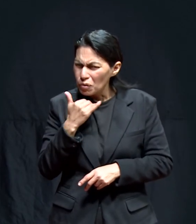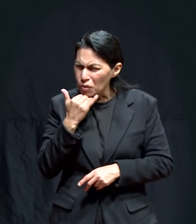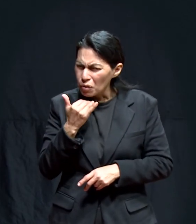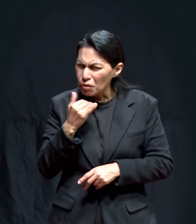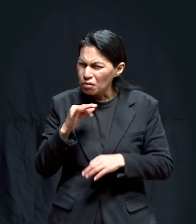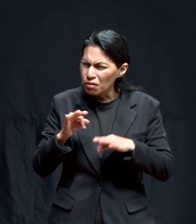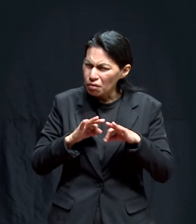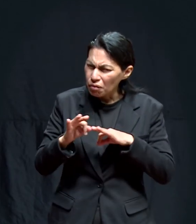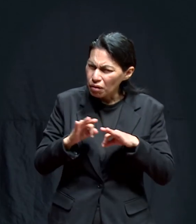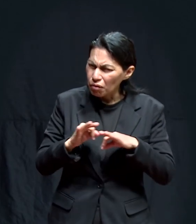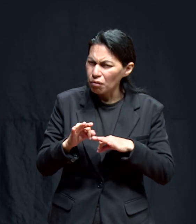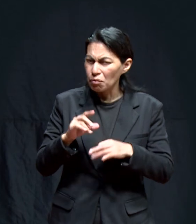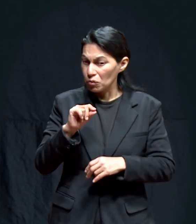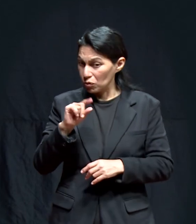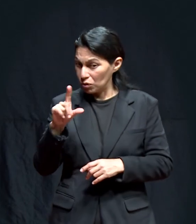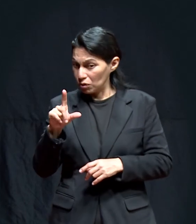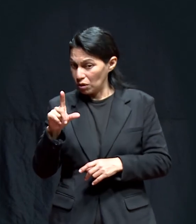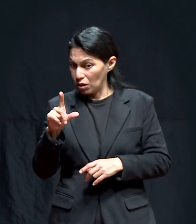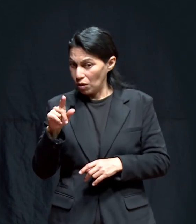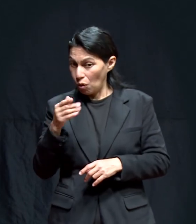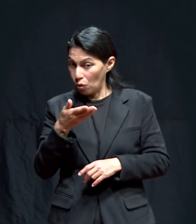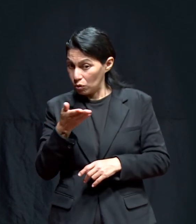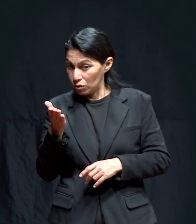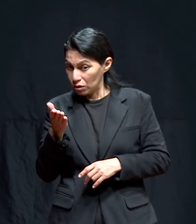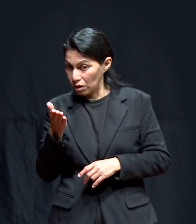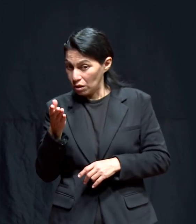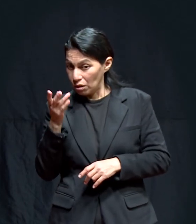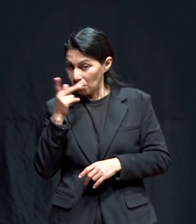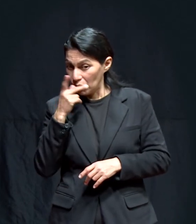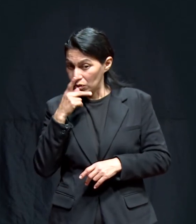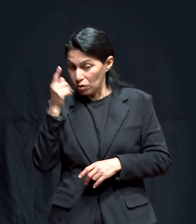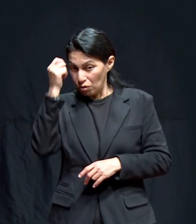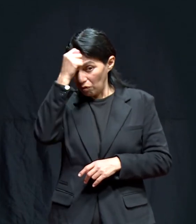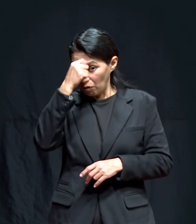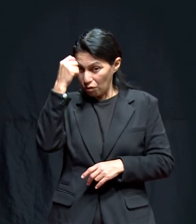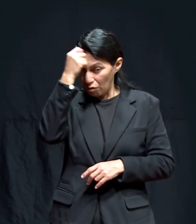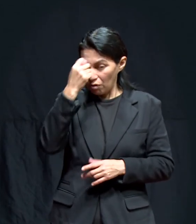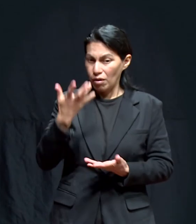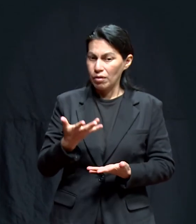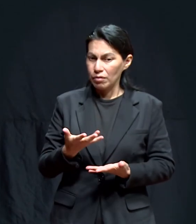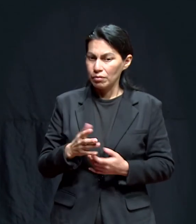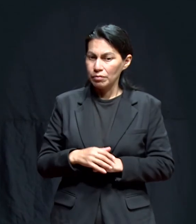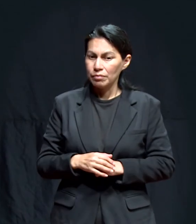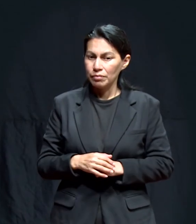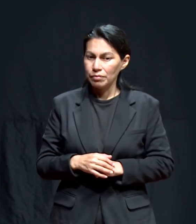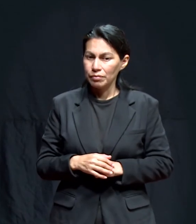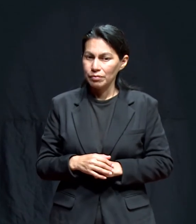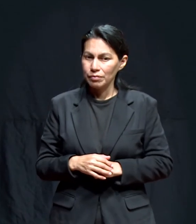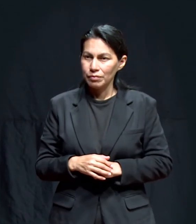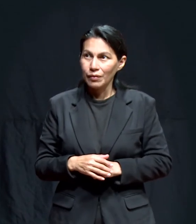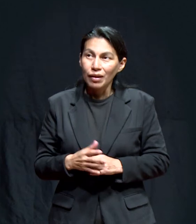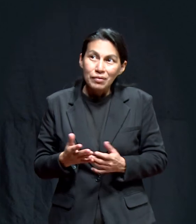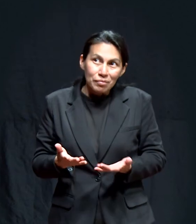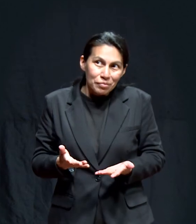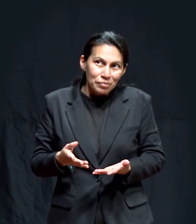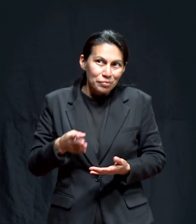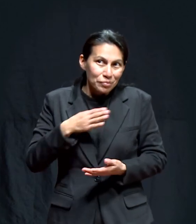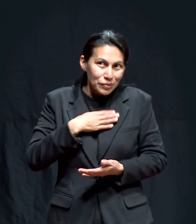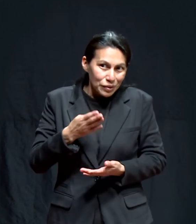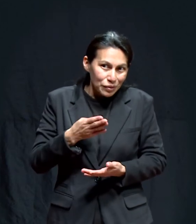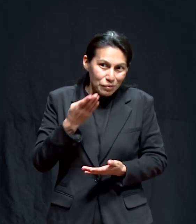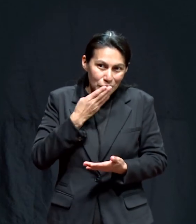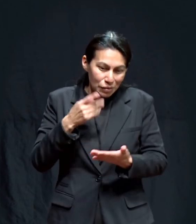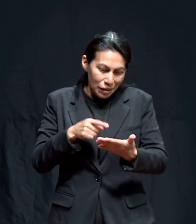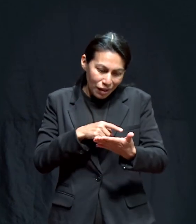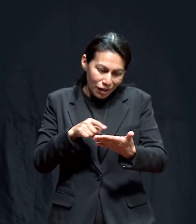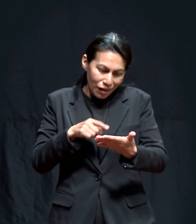se equivocó de profesión, me dice. Usted debió haber sido teóloga, me dice. Le digo, bueno, es lo